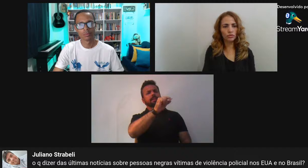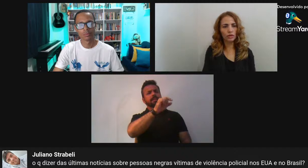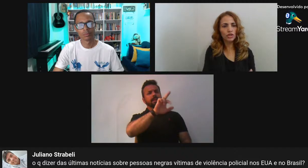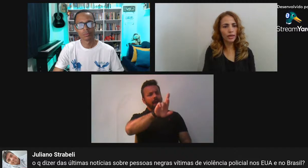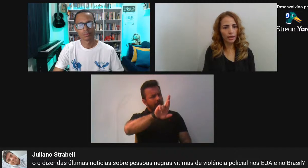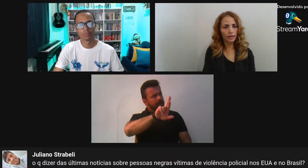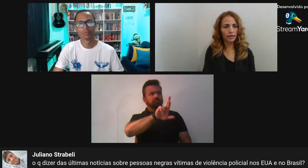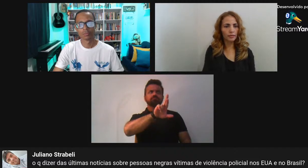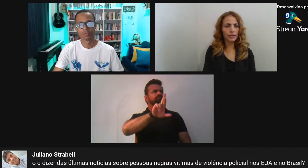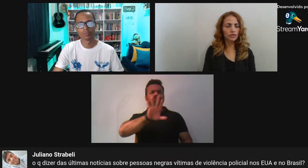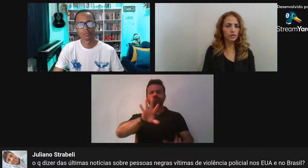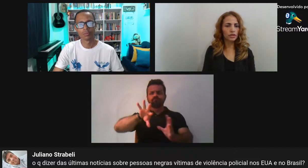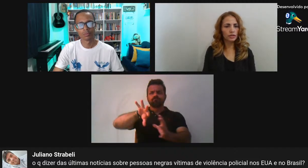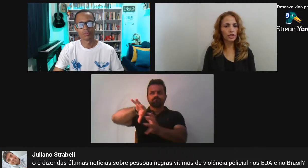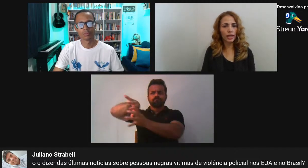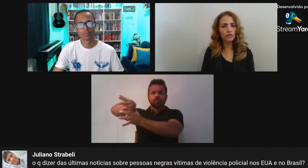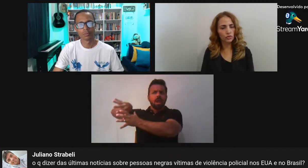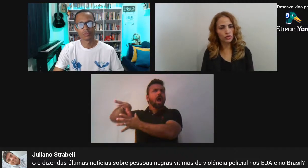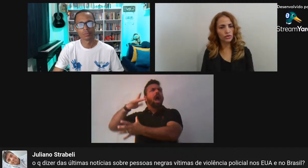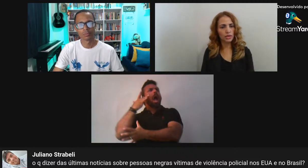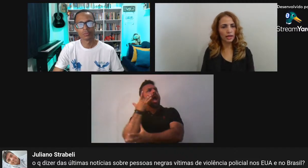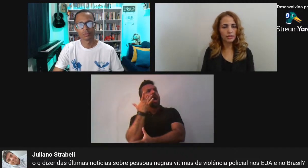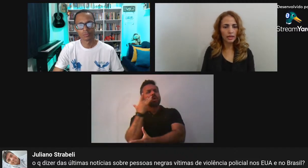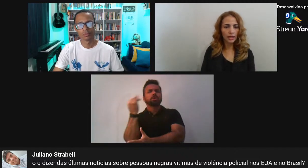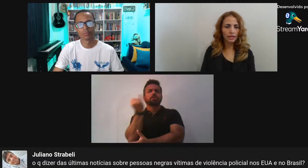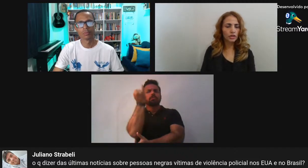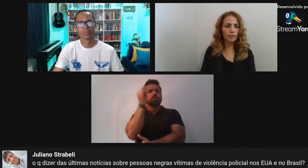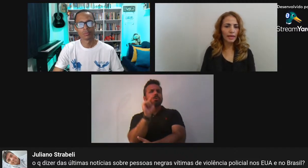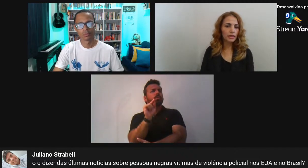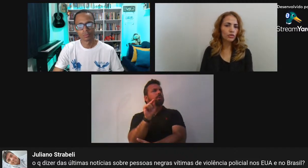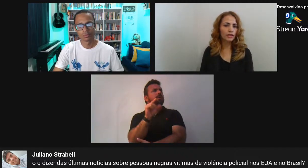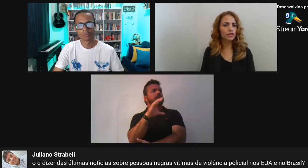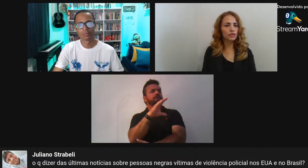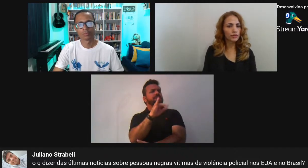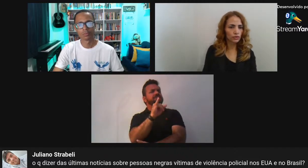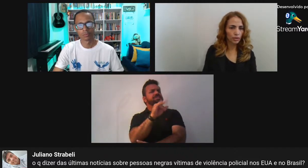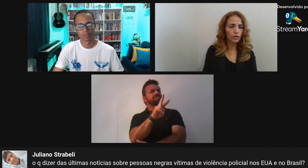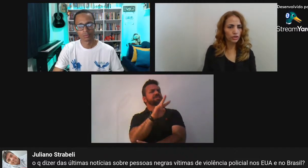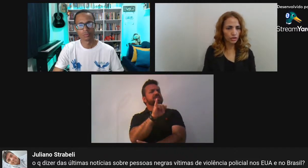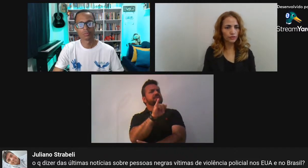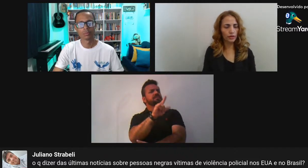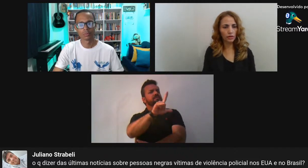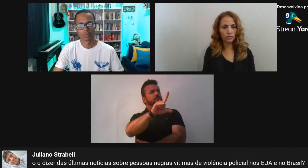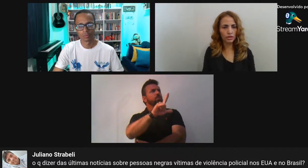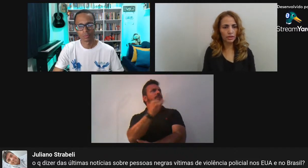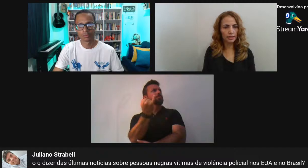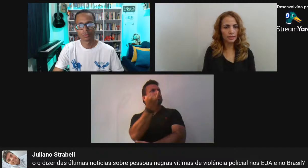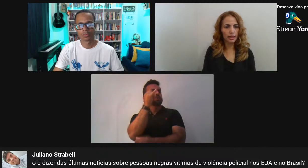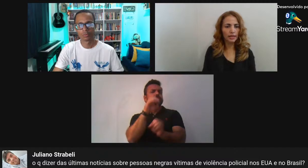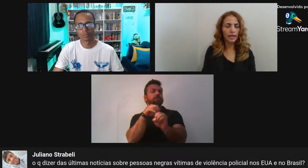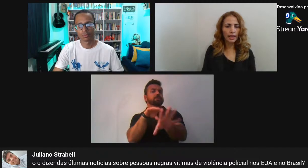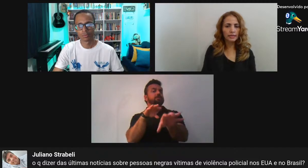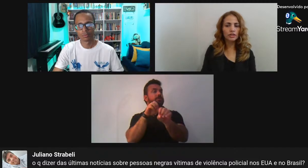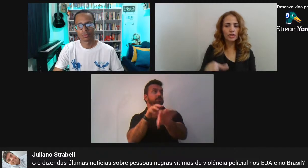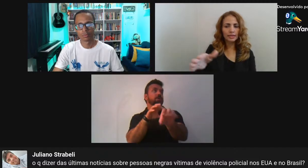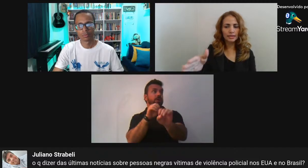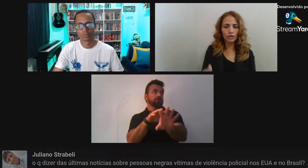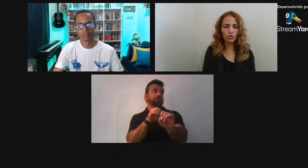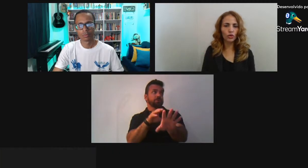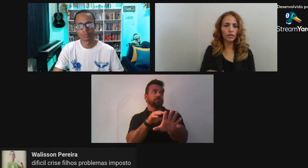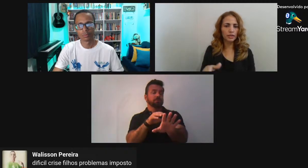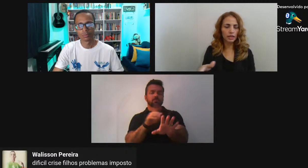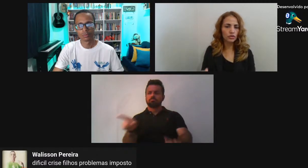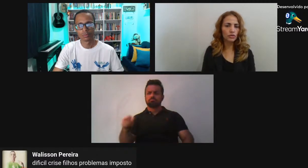de exército Não de guerra Mas de relações sociais Mais educativa Do que punitiva Com certeza Existem